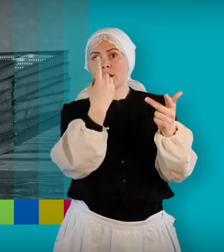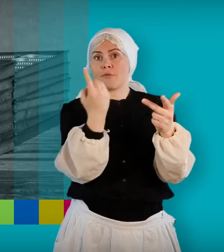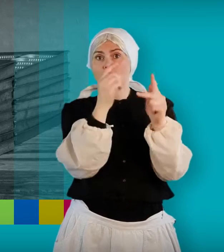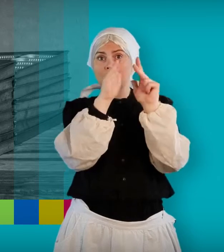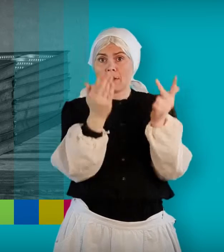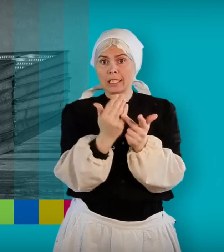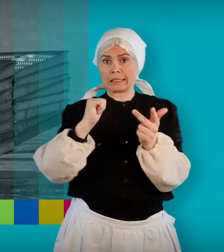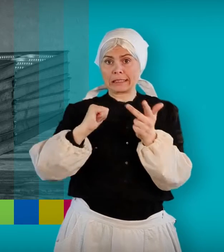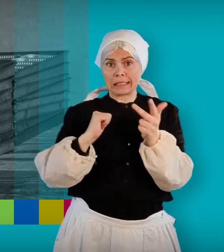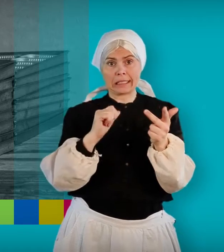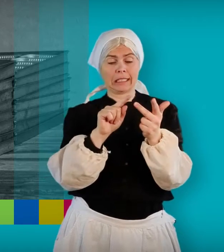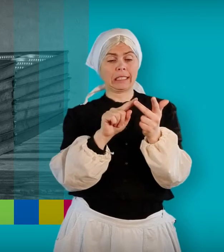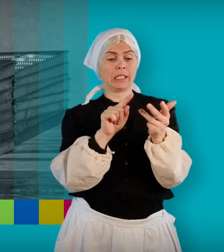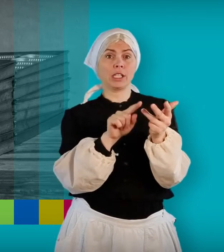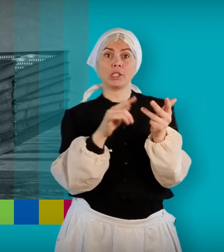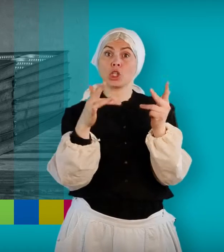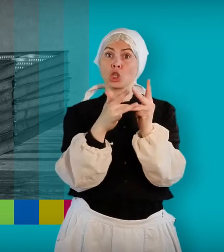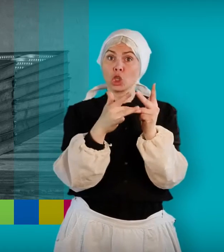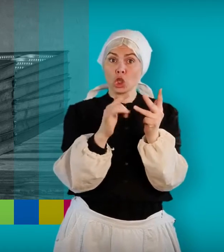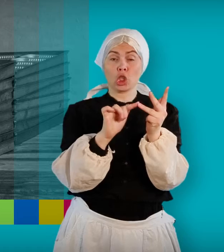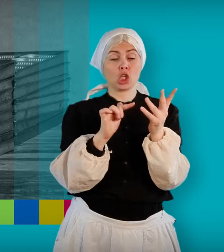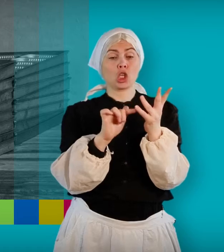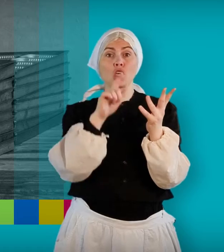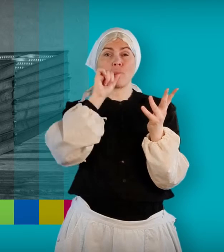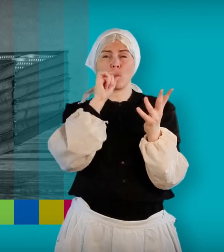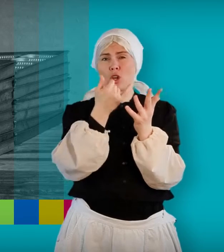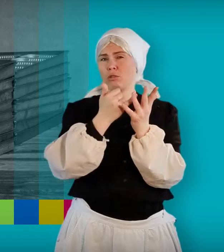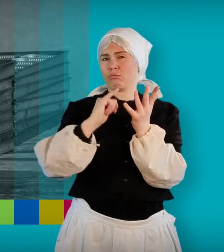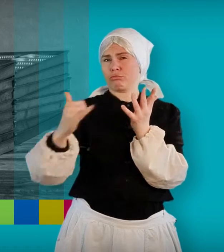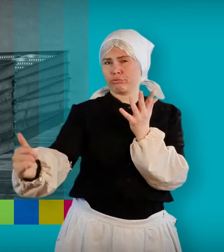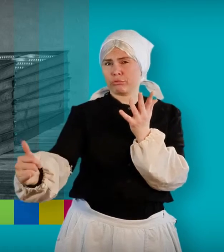første verdenskrig, dyr, fogler og mange andre tema.